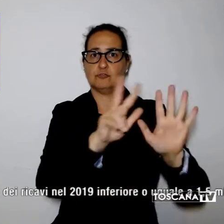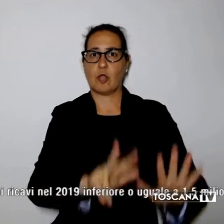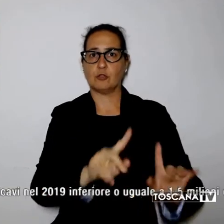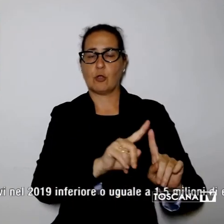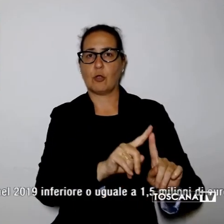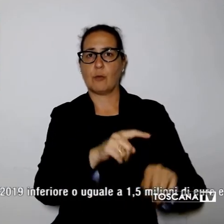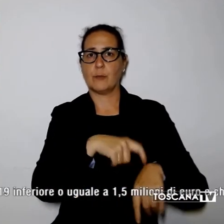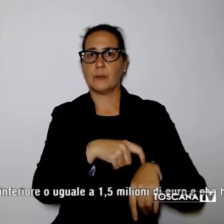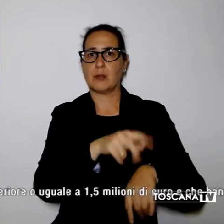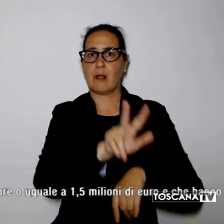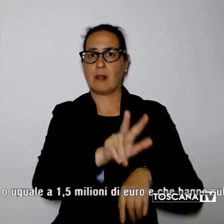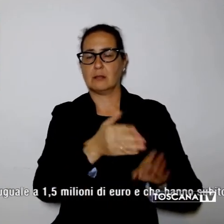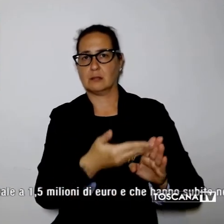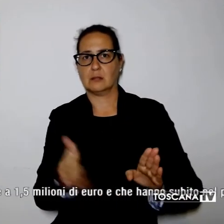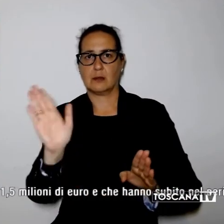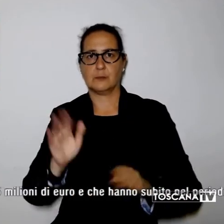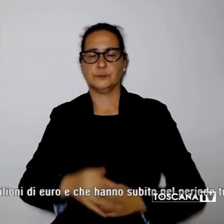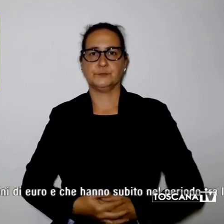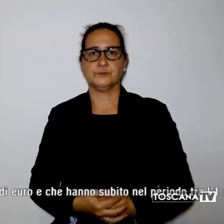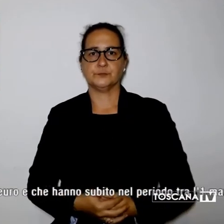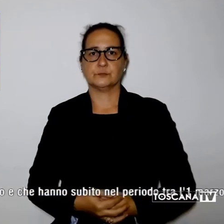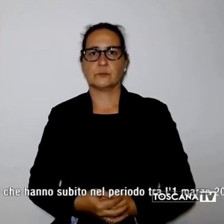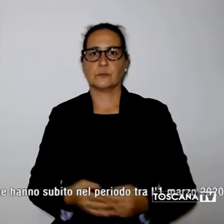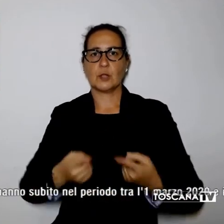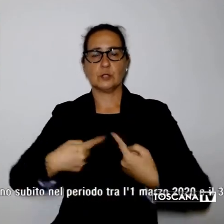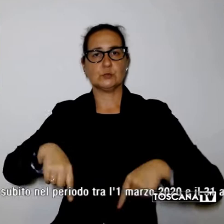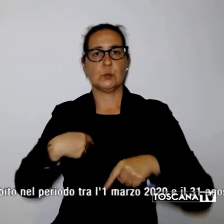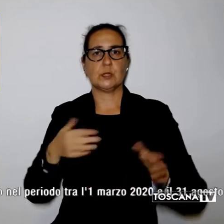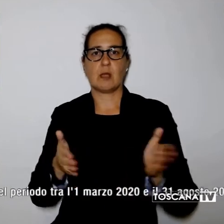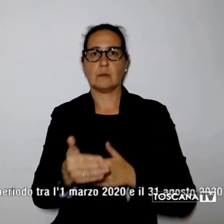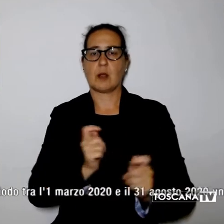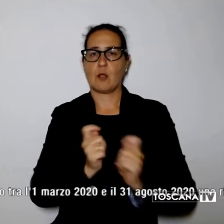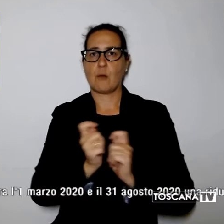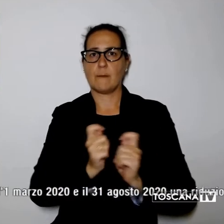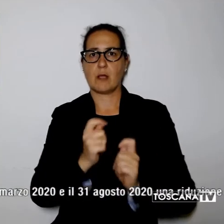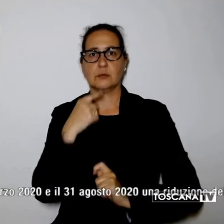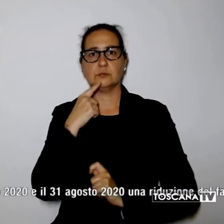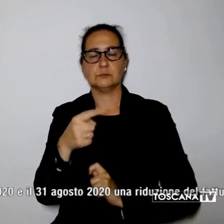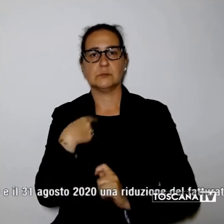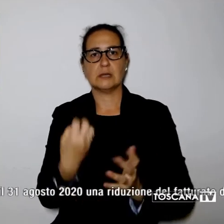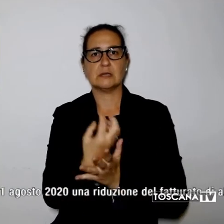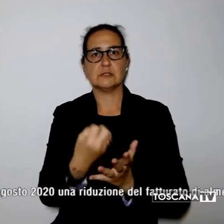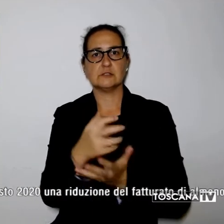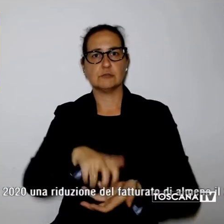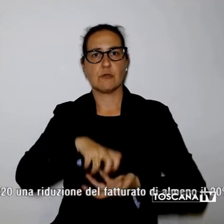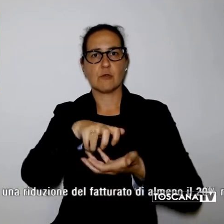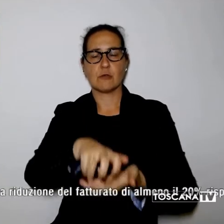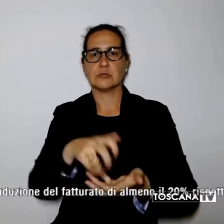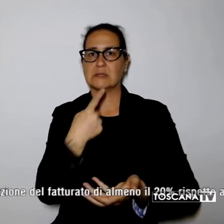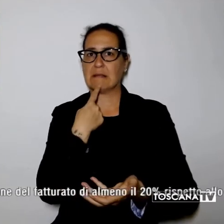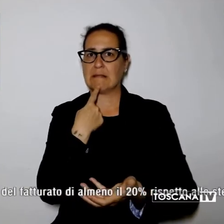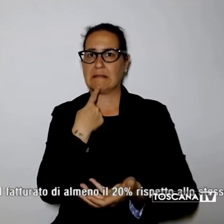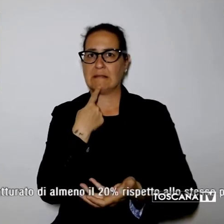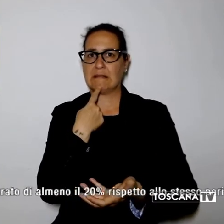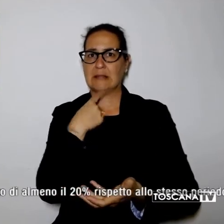15. La Giunta Camerale ha deciso di destinare le risorse alle imprese con valore dei ricavi nel